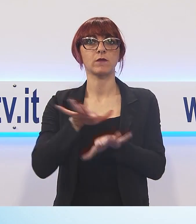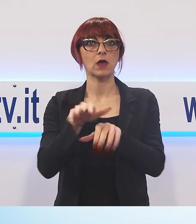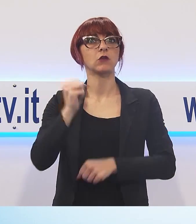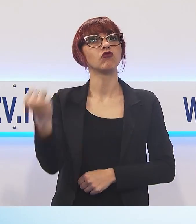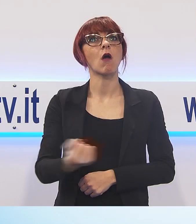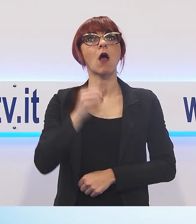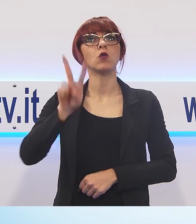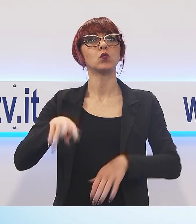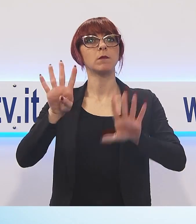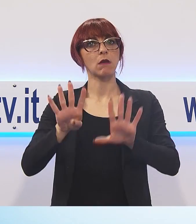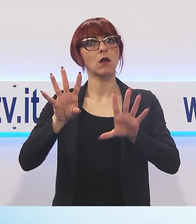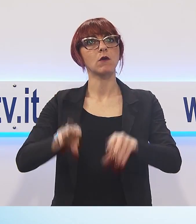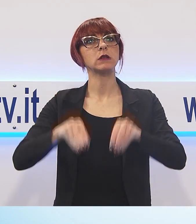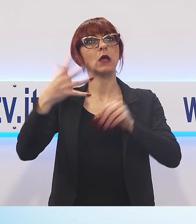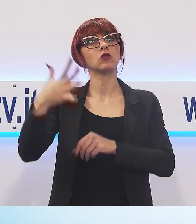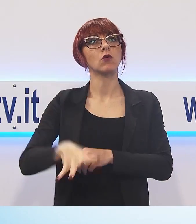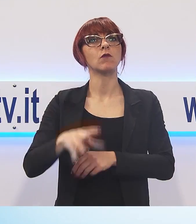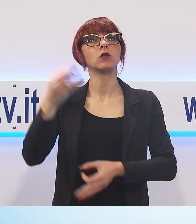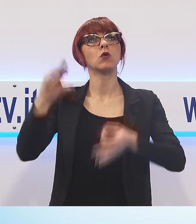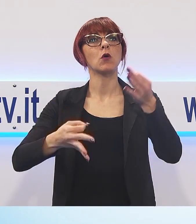iniziato a Firenze. L'appello.